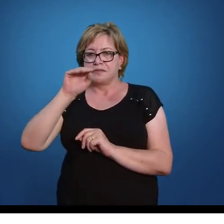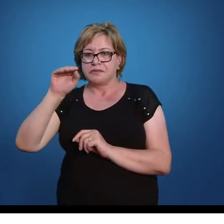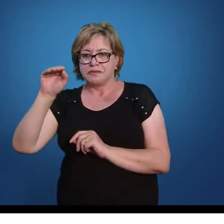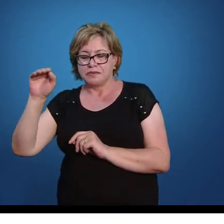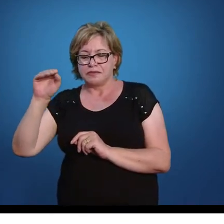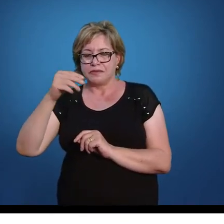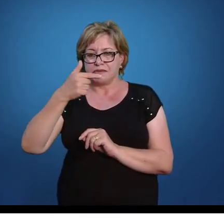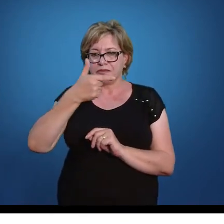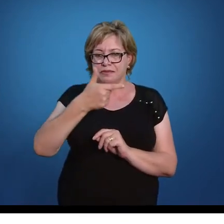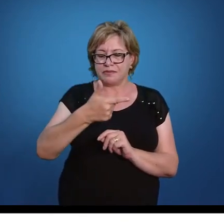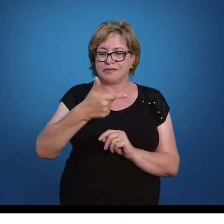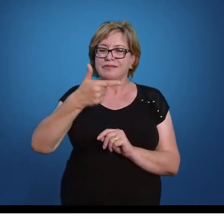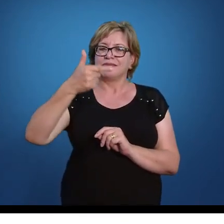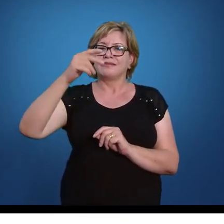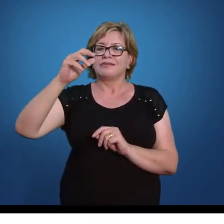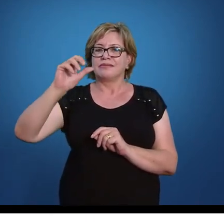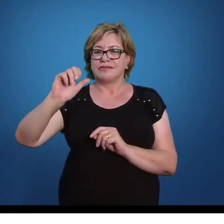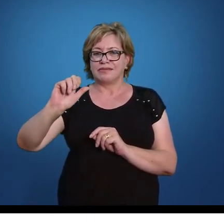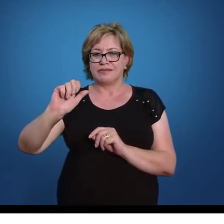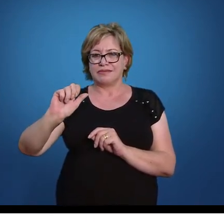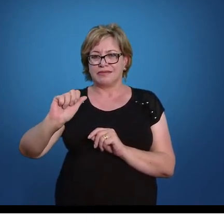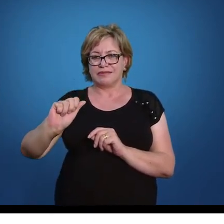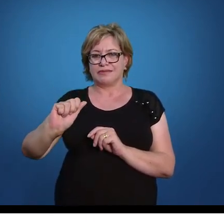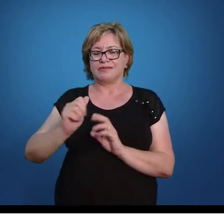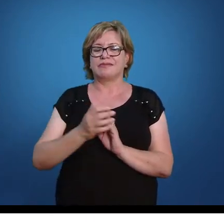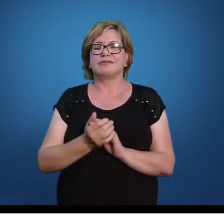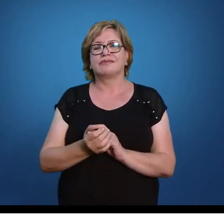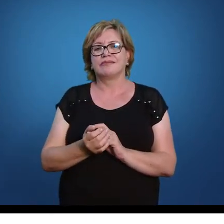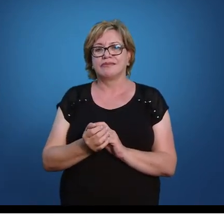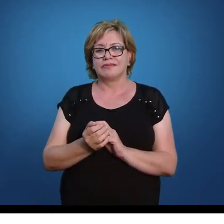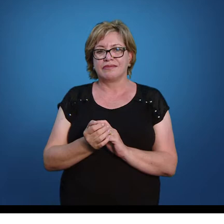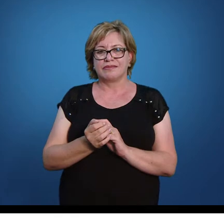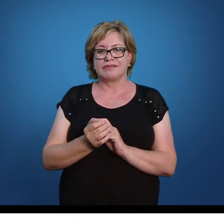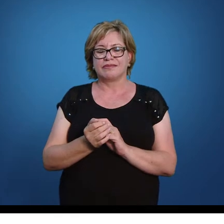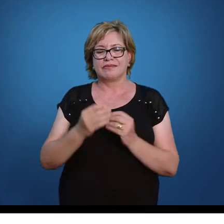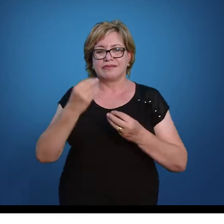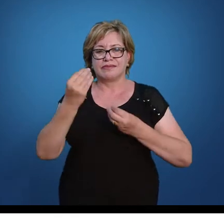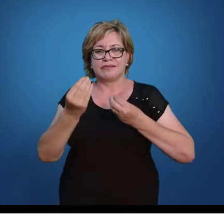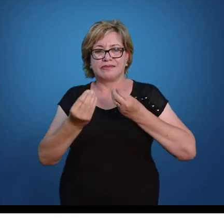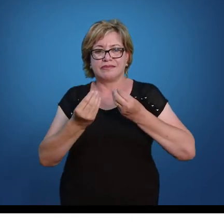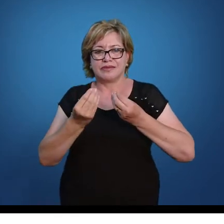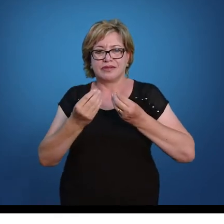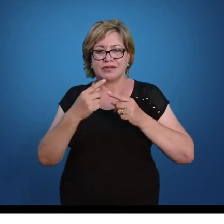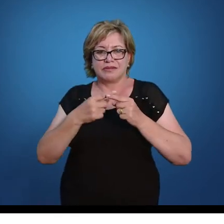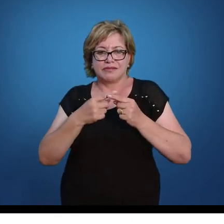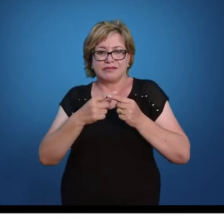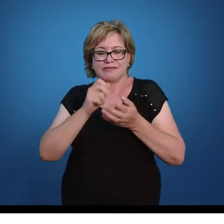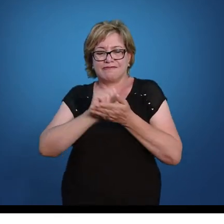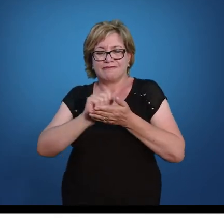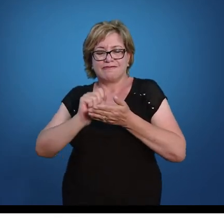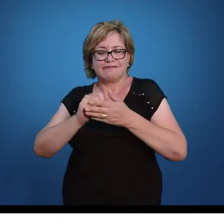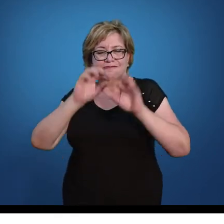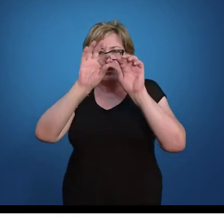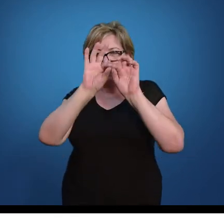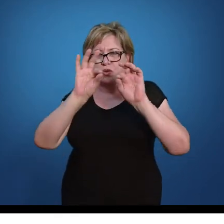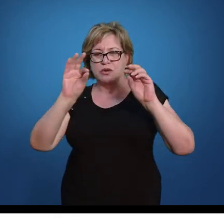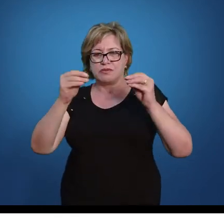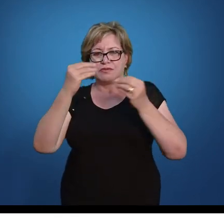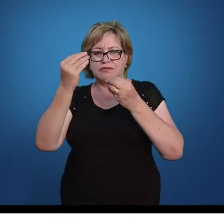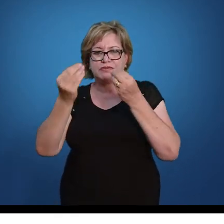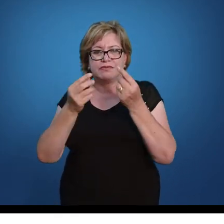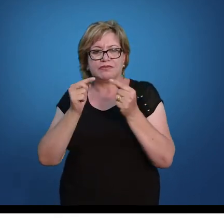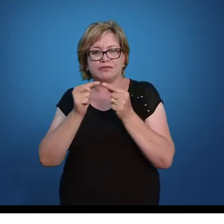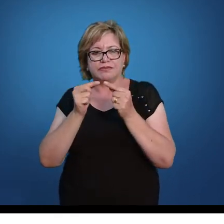tudo isso divididos por 2A. Então, por que a gente escreveu ela com